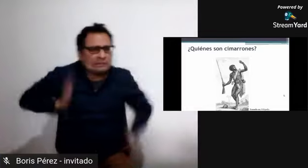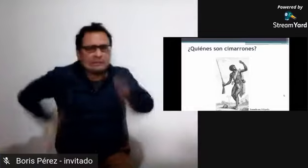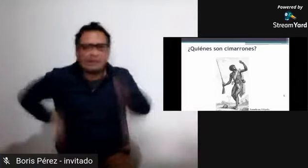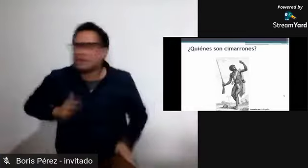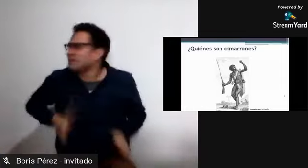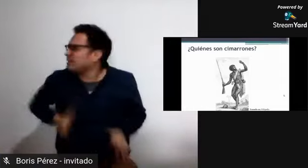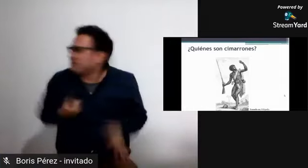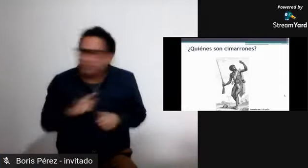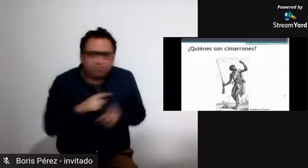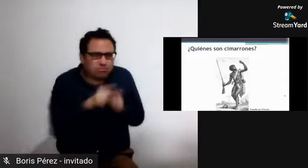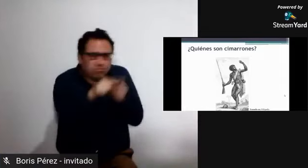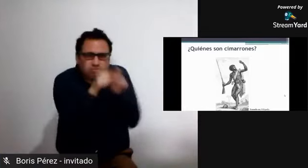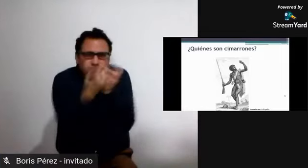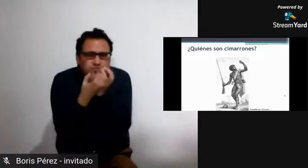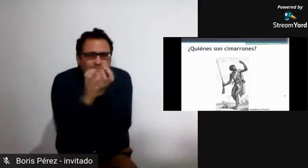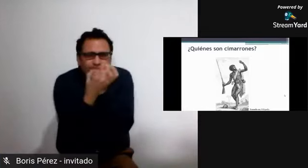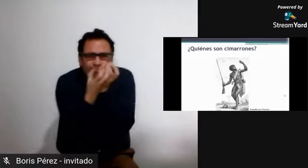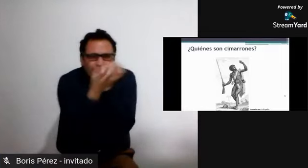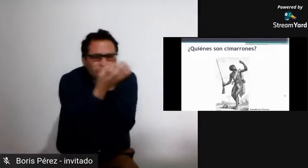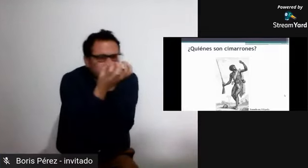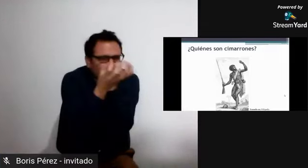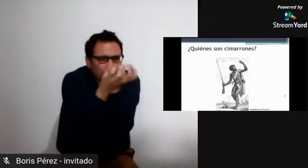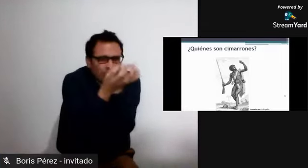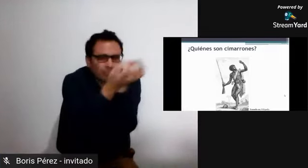su vida a partir de